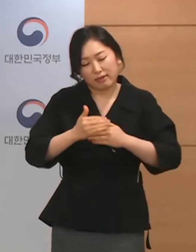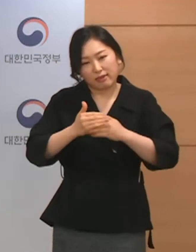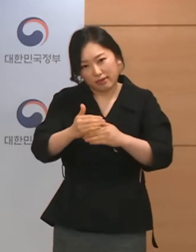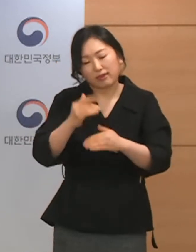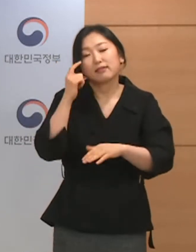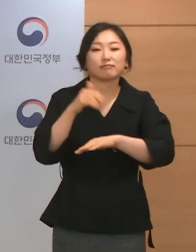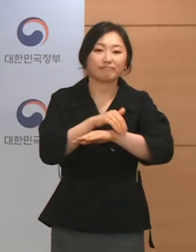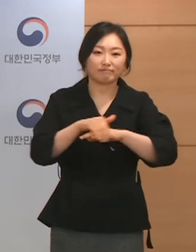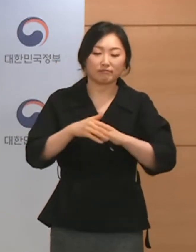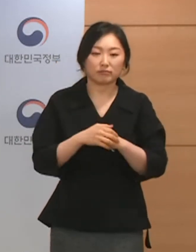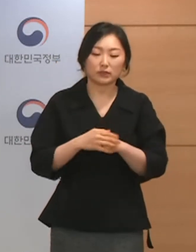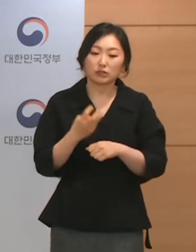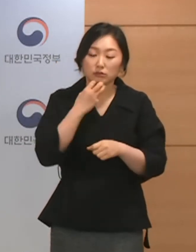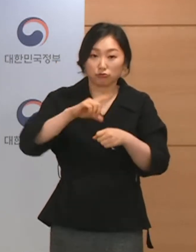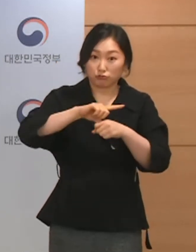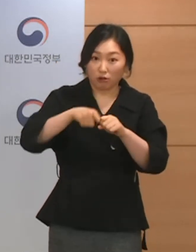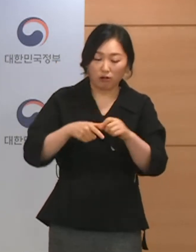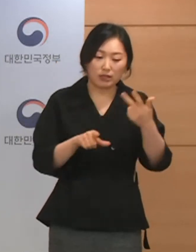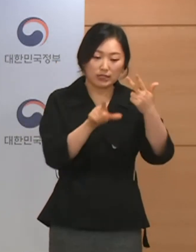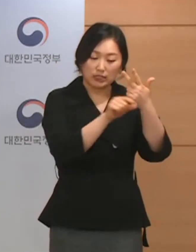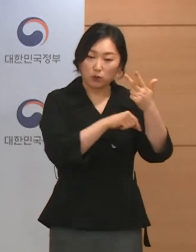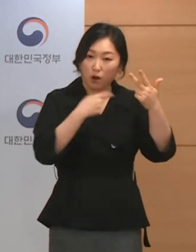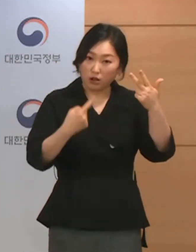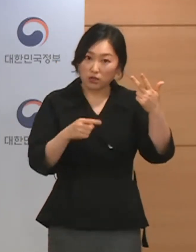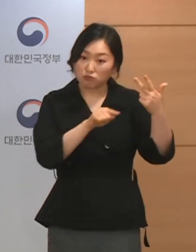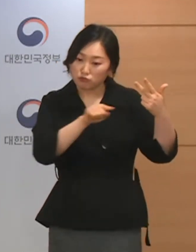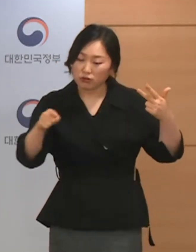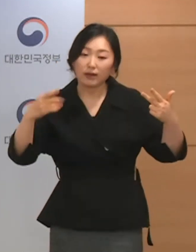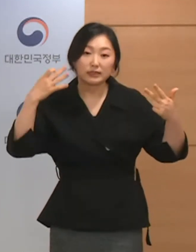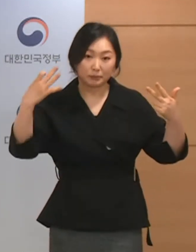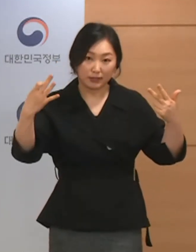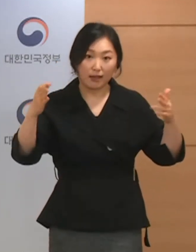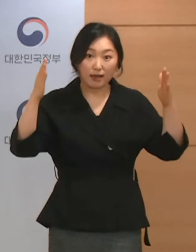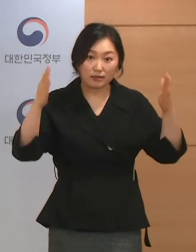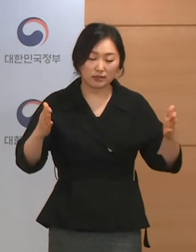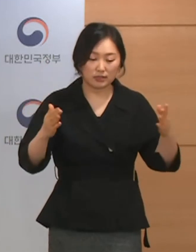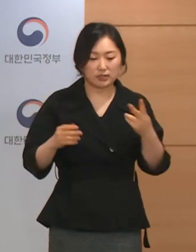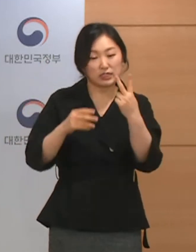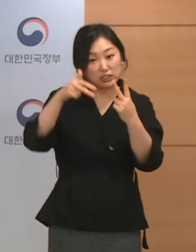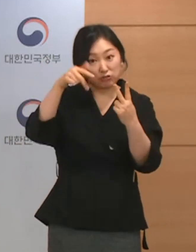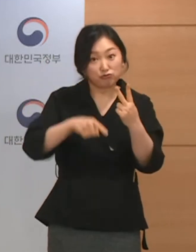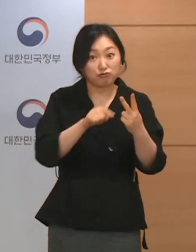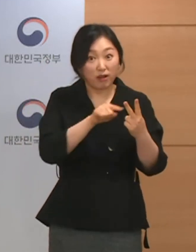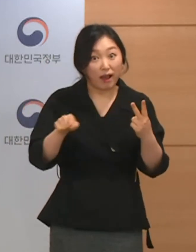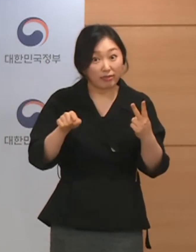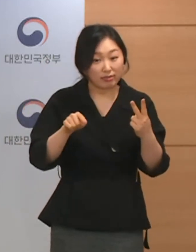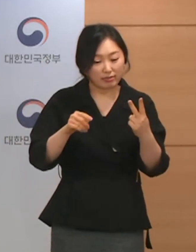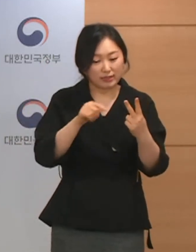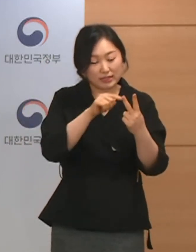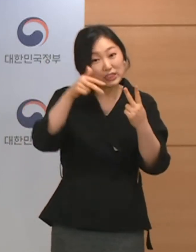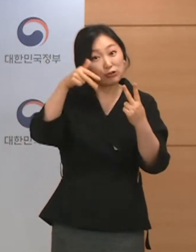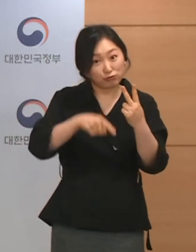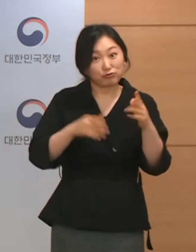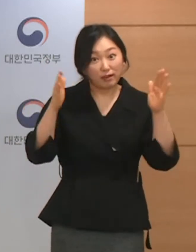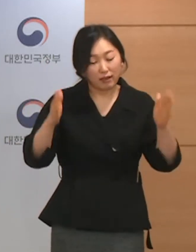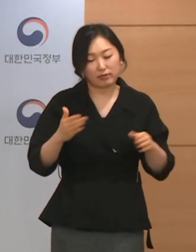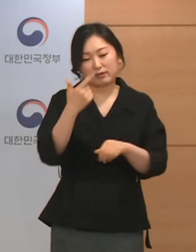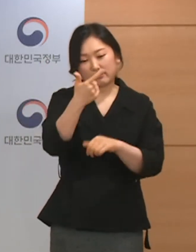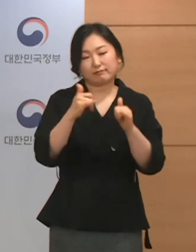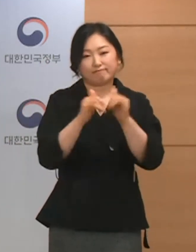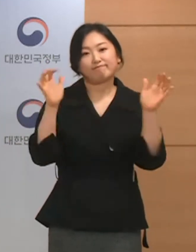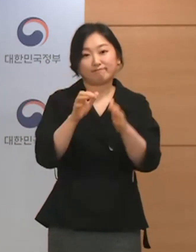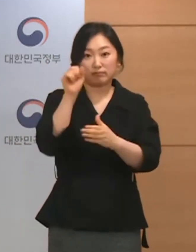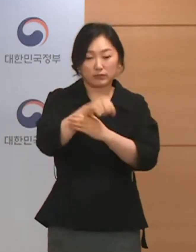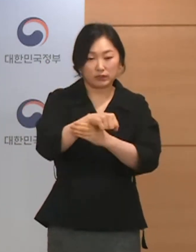수도권의 경우 7월 1일부터 14일까지 2주간은 6명까지 모임이 가능하며 15일